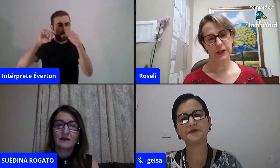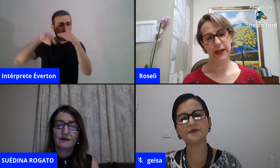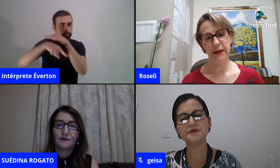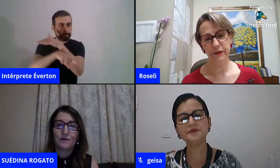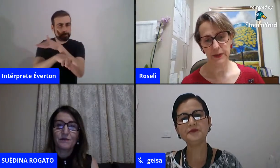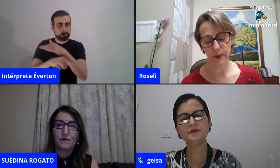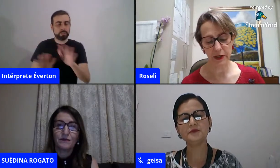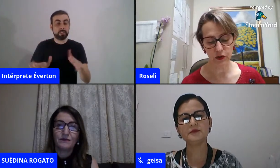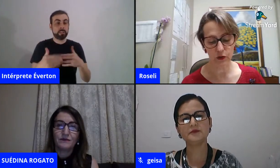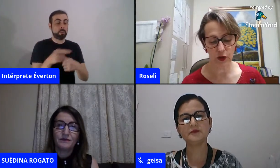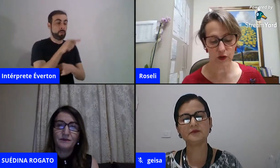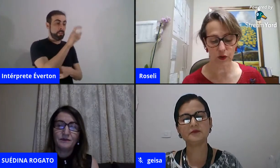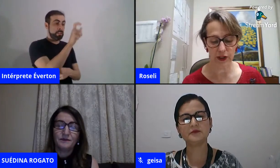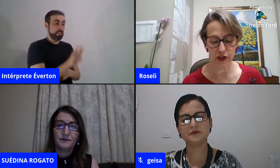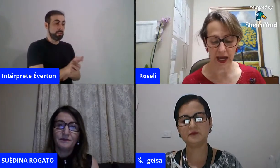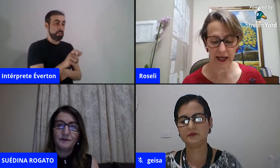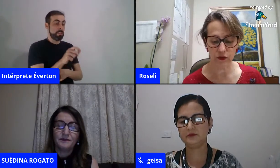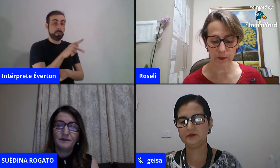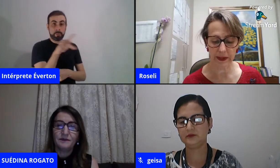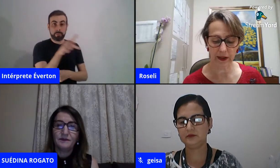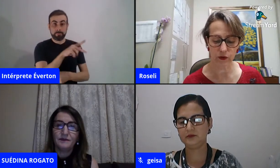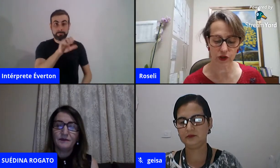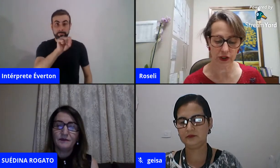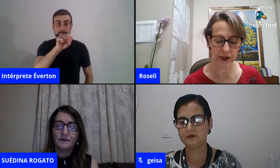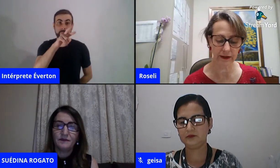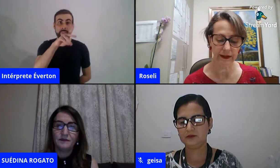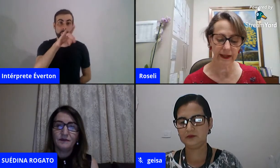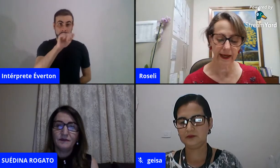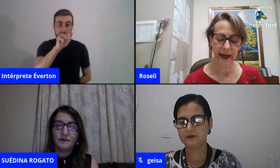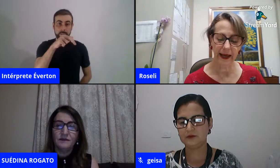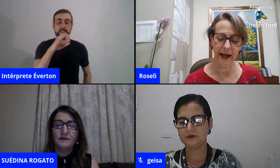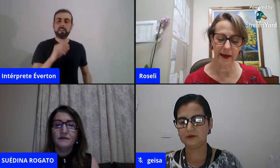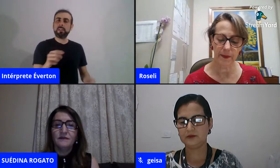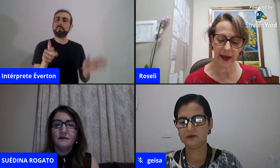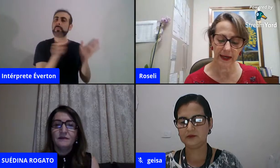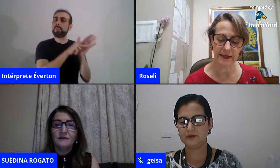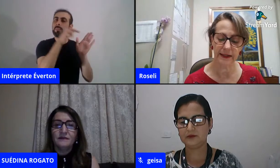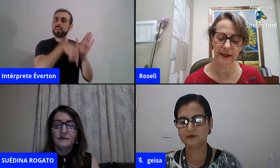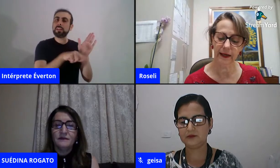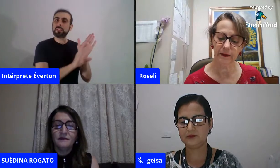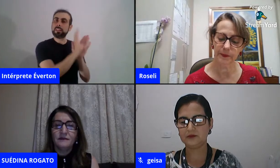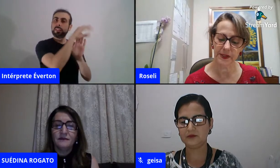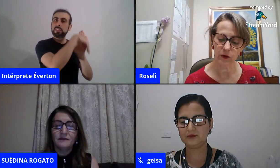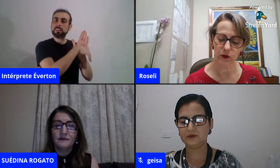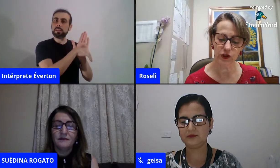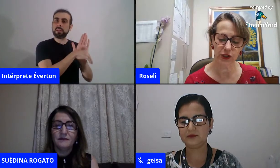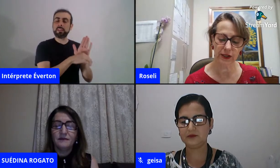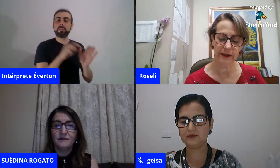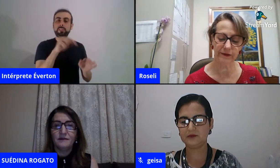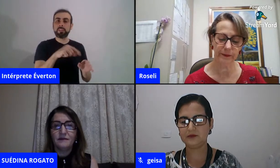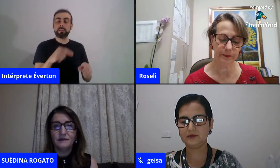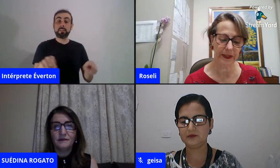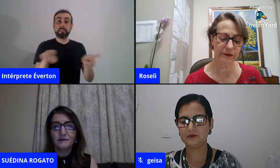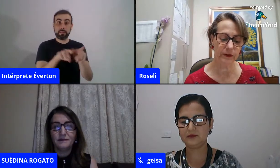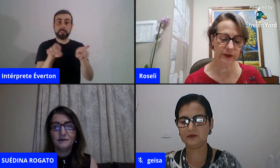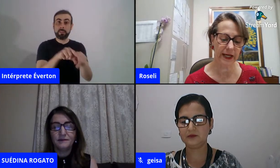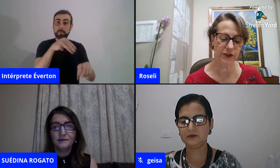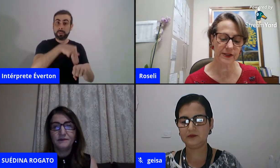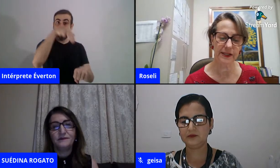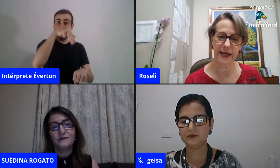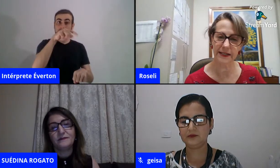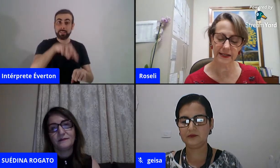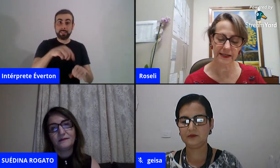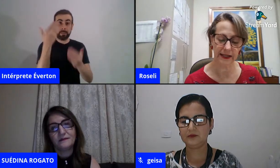Suédna, ela faz parte do nosso colegiado de pedagogia, ela é mestre em psicologia pela